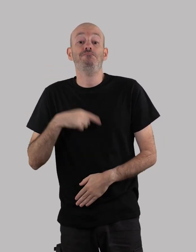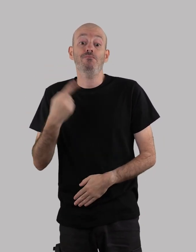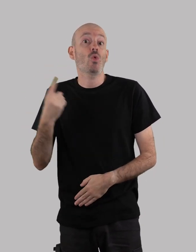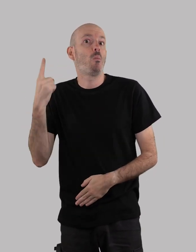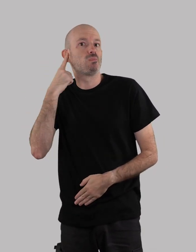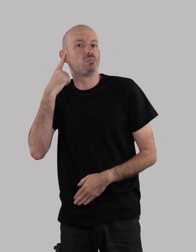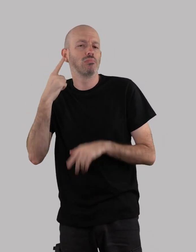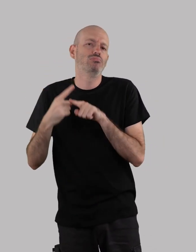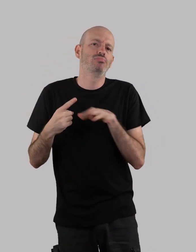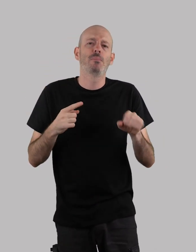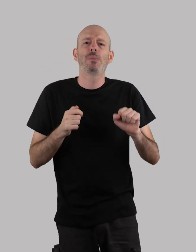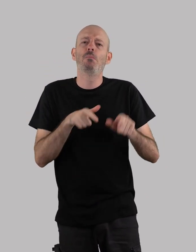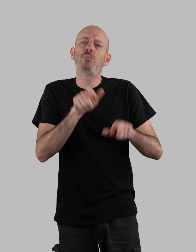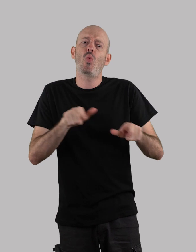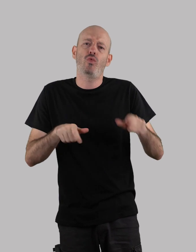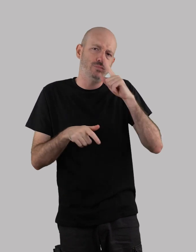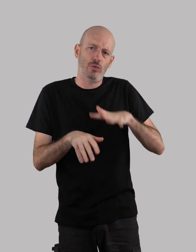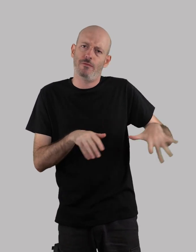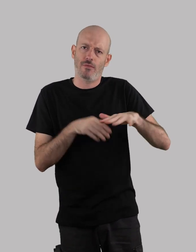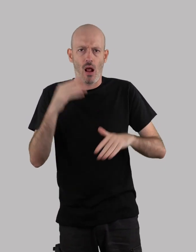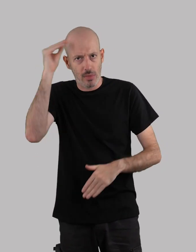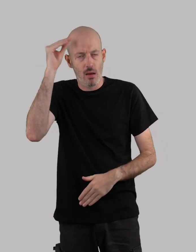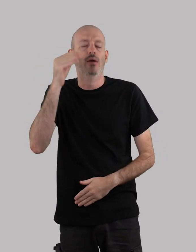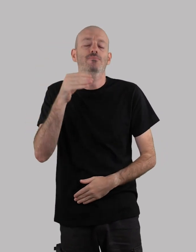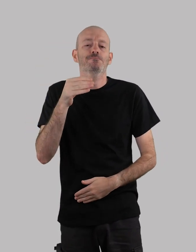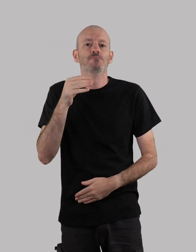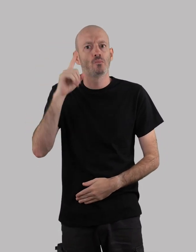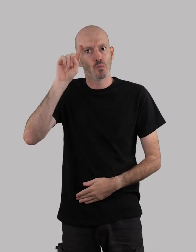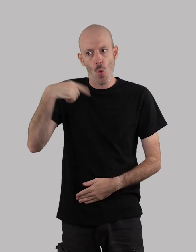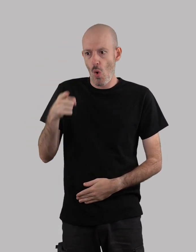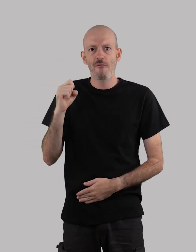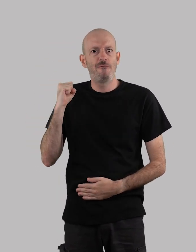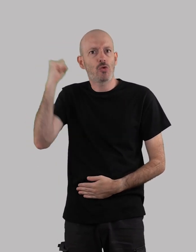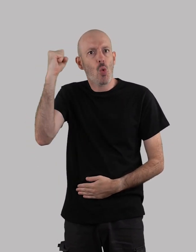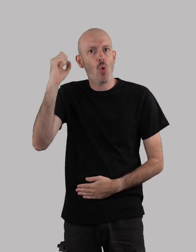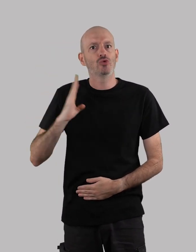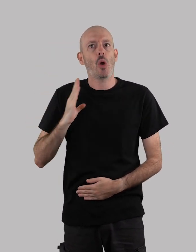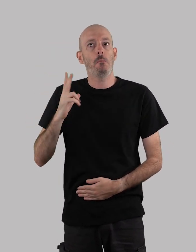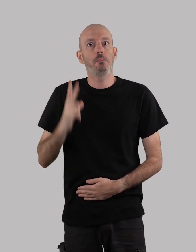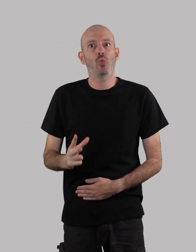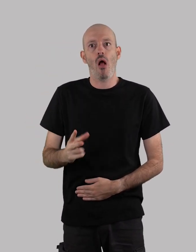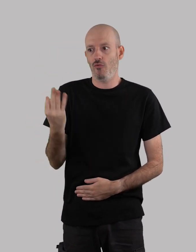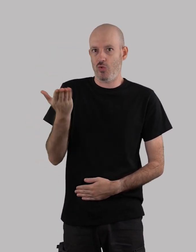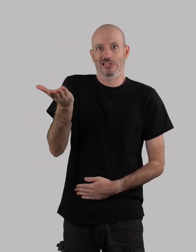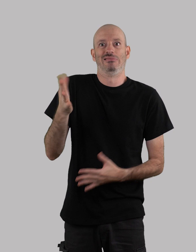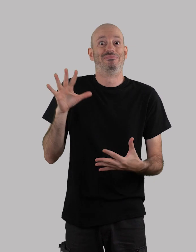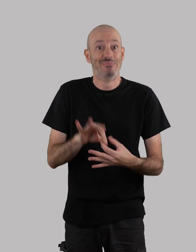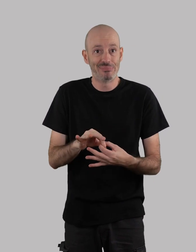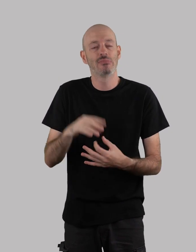O povo, ao saber da vitória dos soldados portugueses, atribuiu-a à ajuda de São Lourenço.